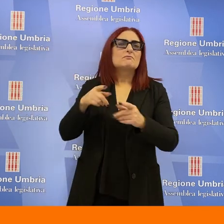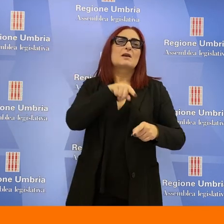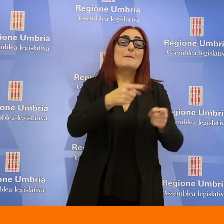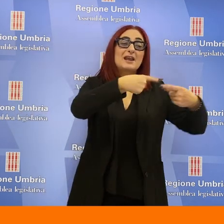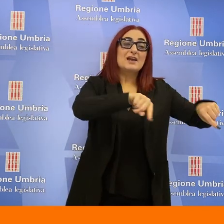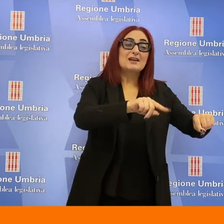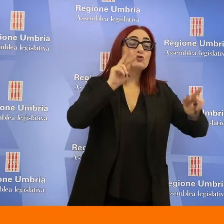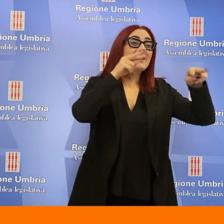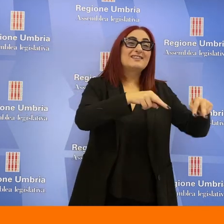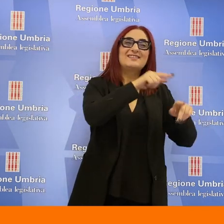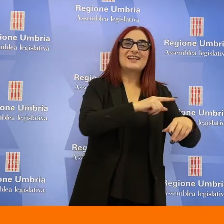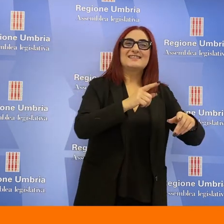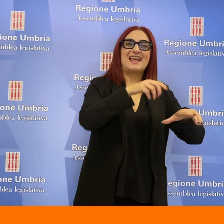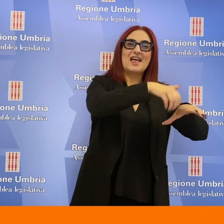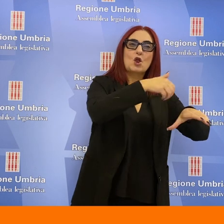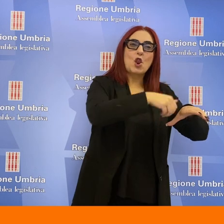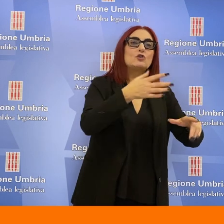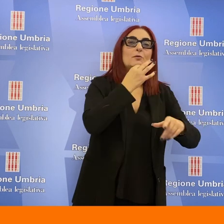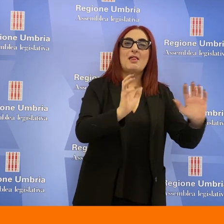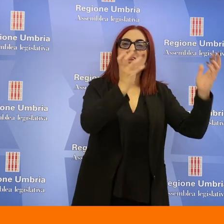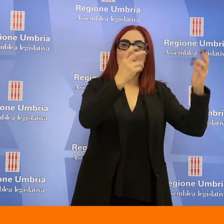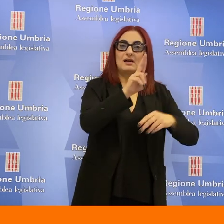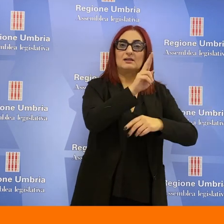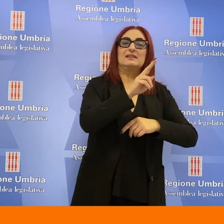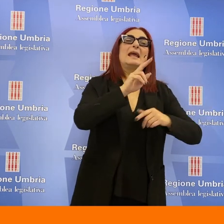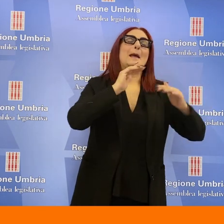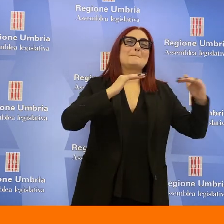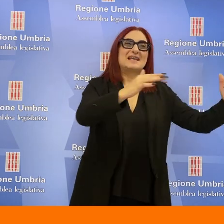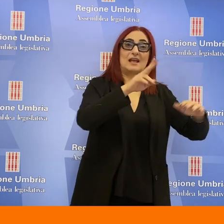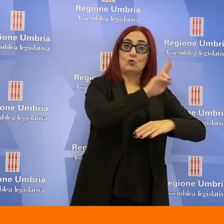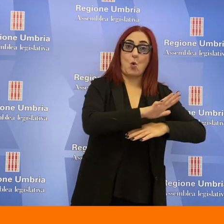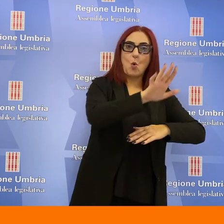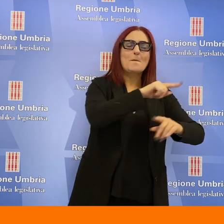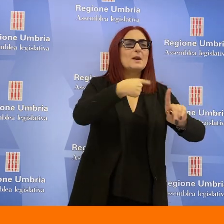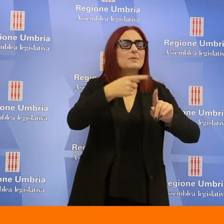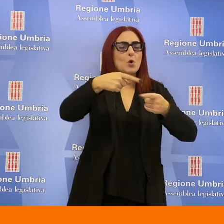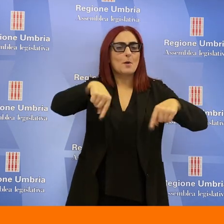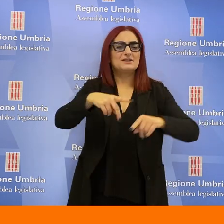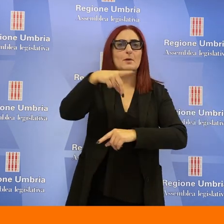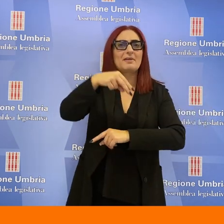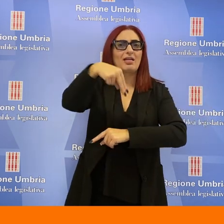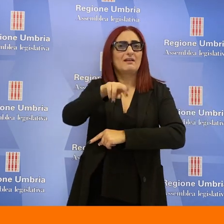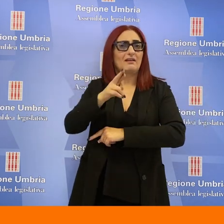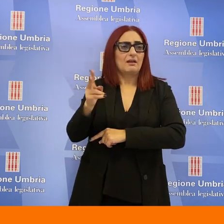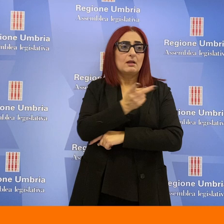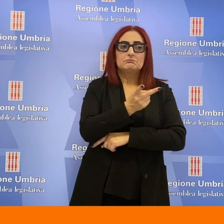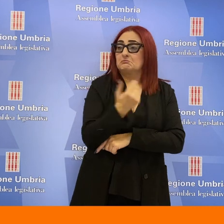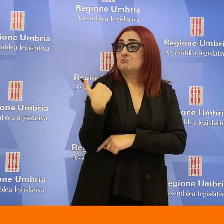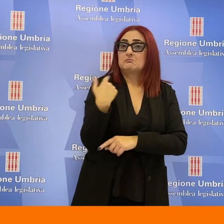sia la soprintendenza archeologica Bellearti e Paisaggio dell'Umbria che quella speciale per il PNRR avrebbero